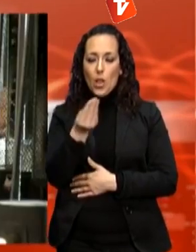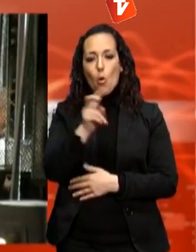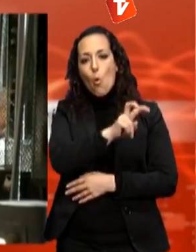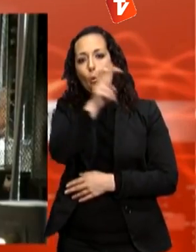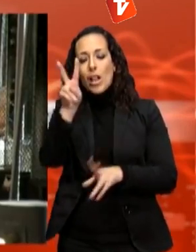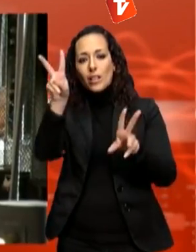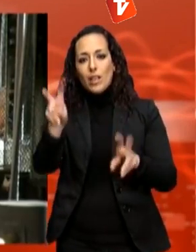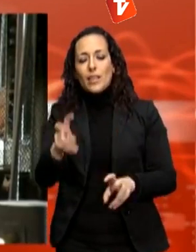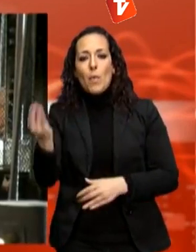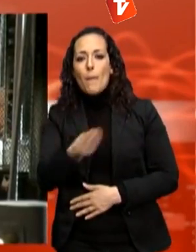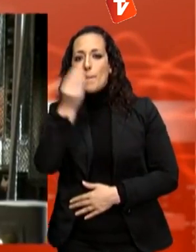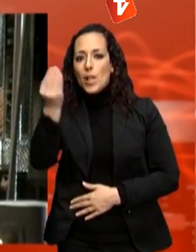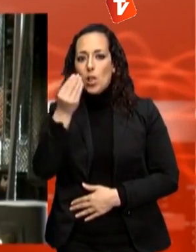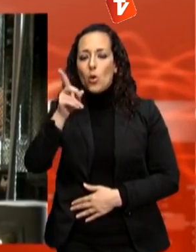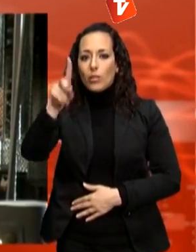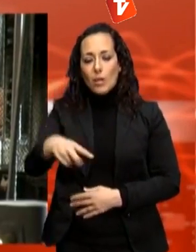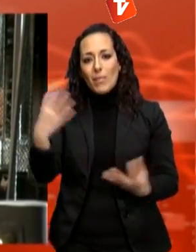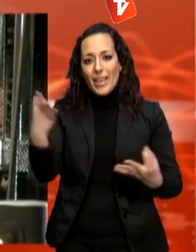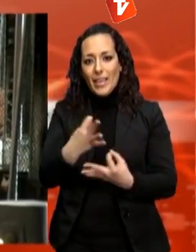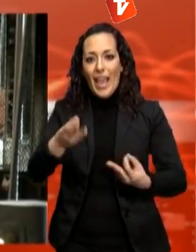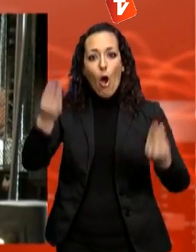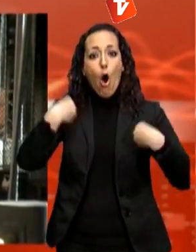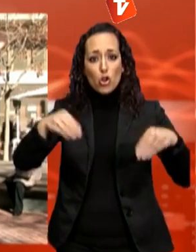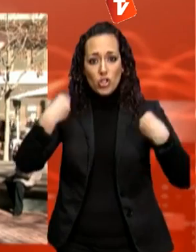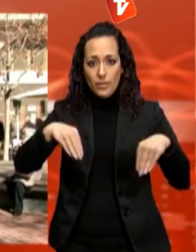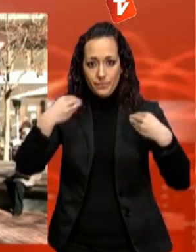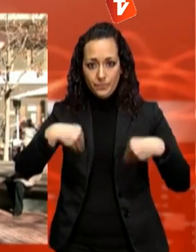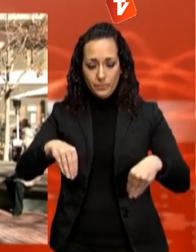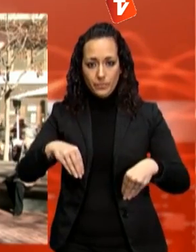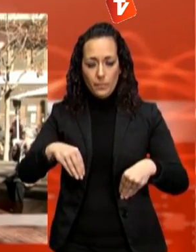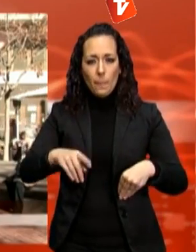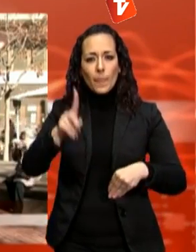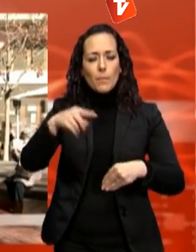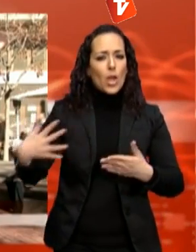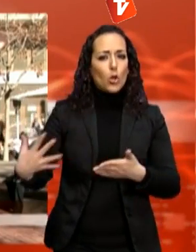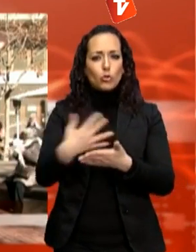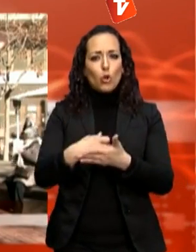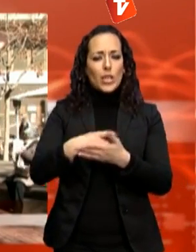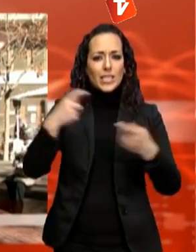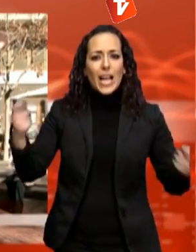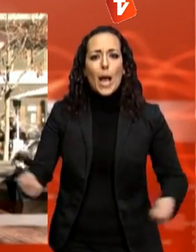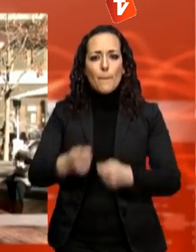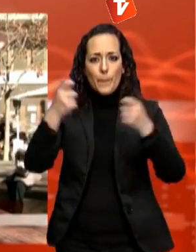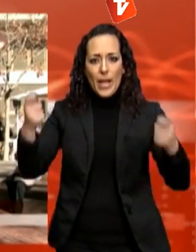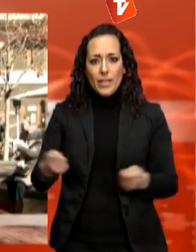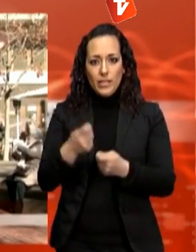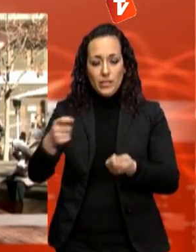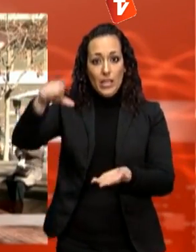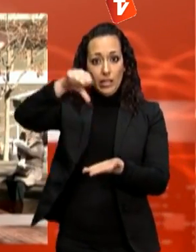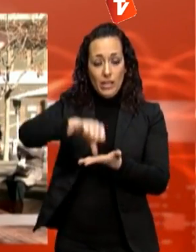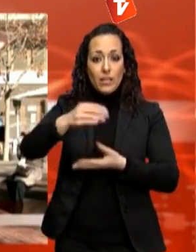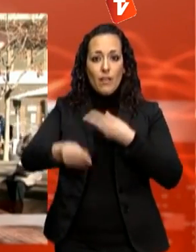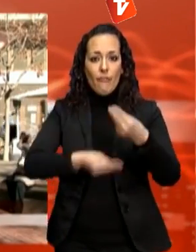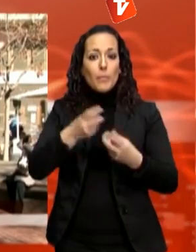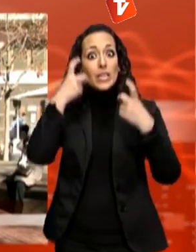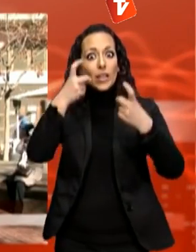això, totes les campanyes que fem des de Terrassa Centre, intentem que siguin accions al carrer perquè